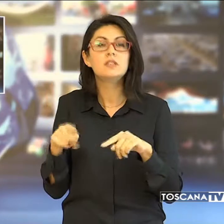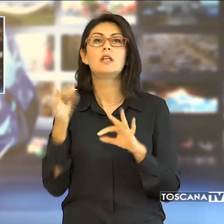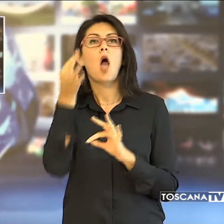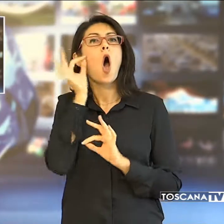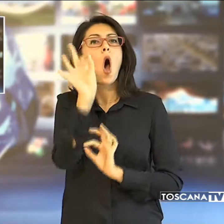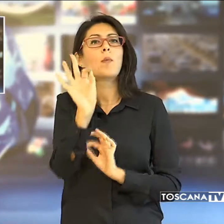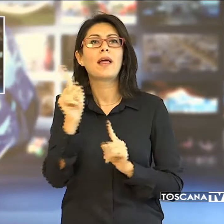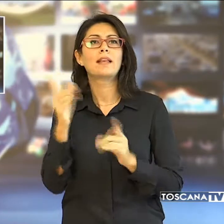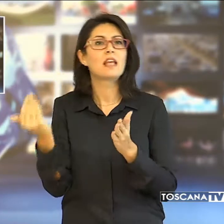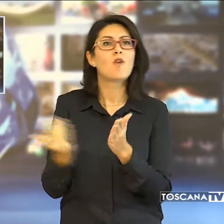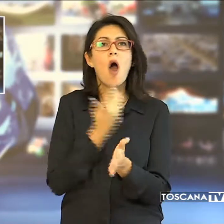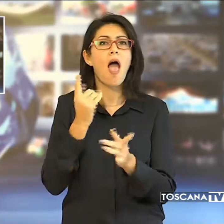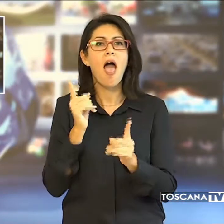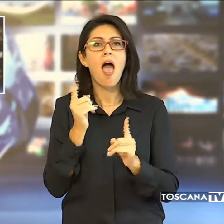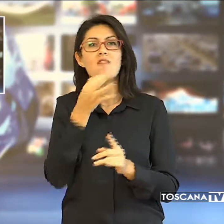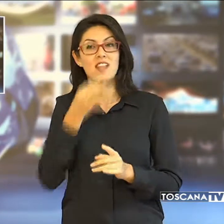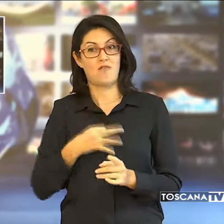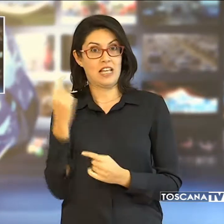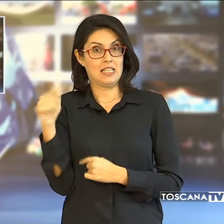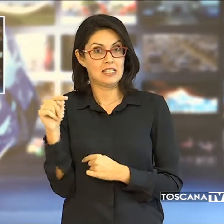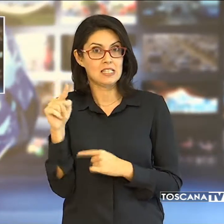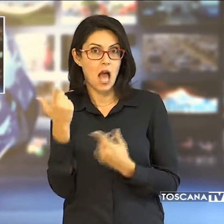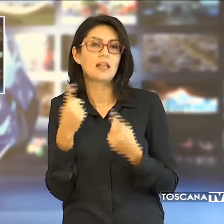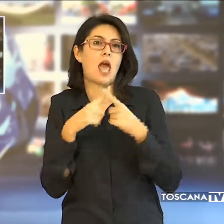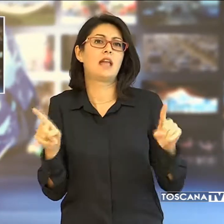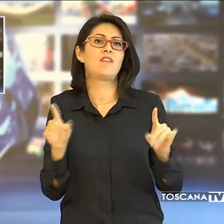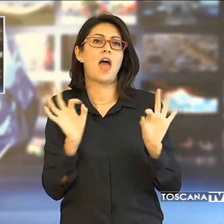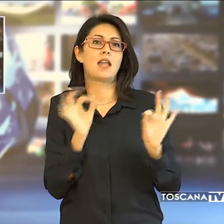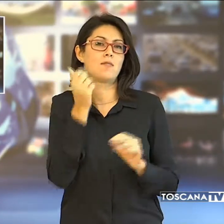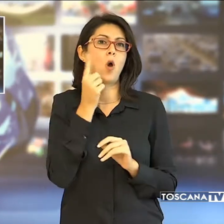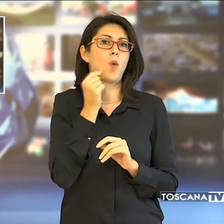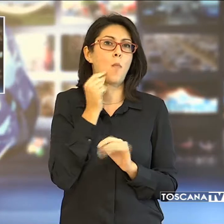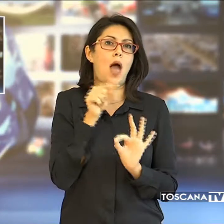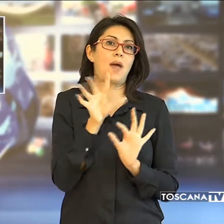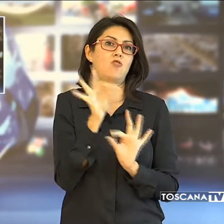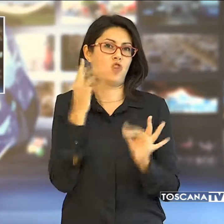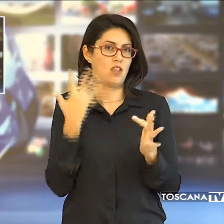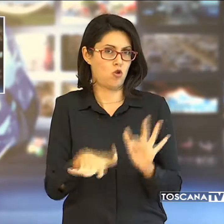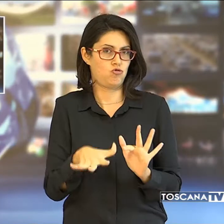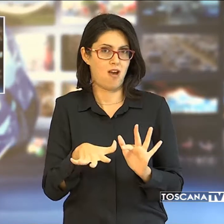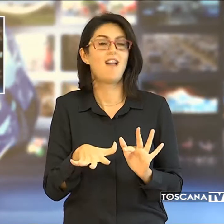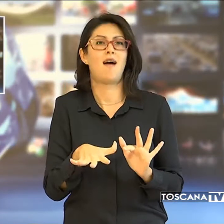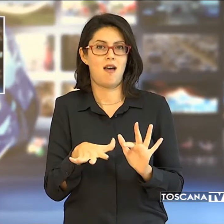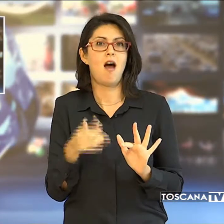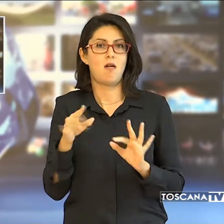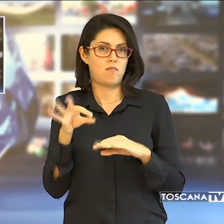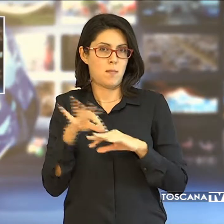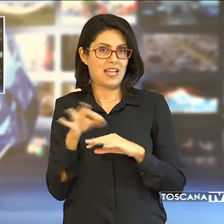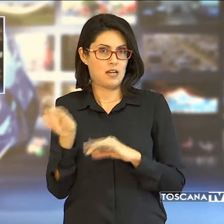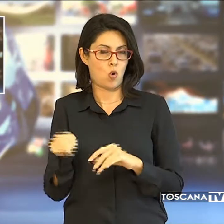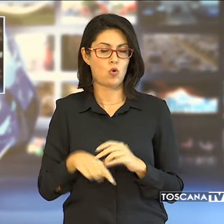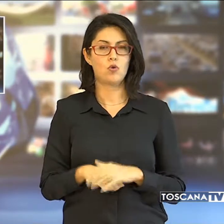alle due ragazze di frequentare i loro fidanzati diversi da quelli che il padre aveva prescelto per loro.